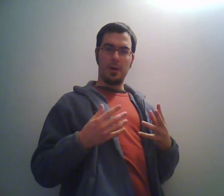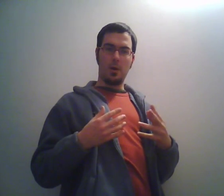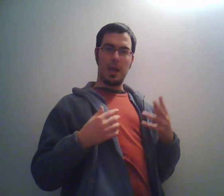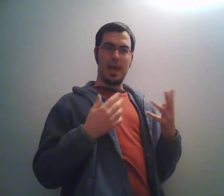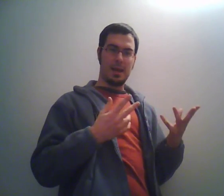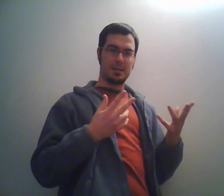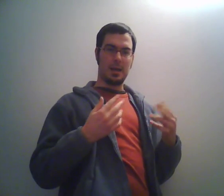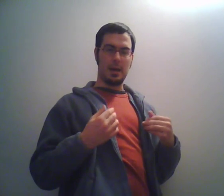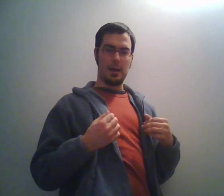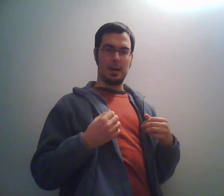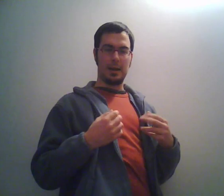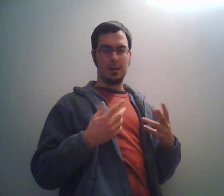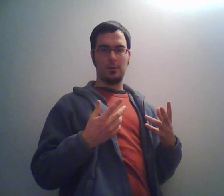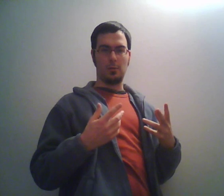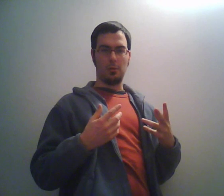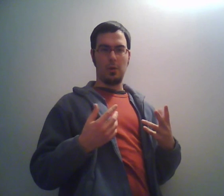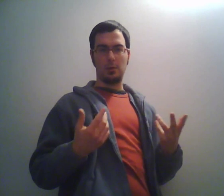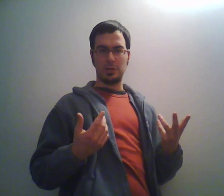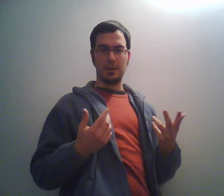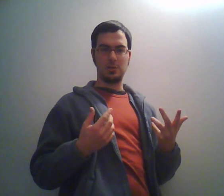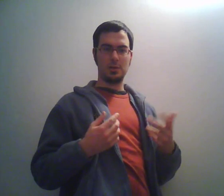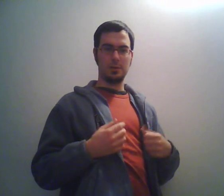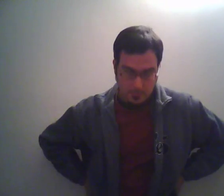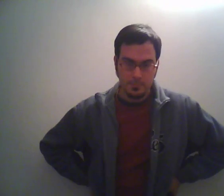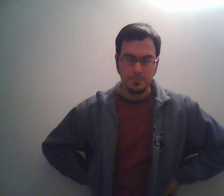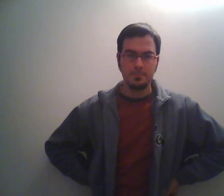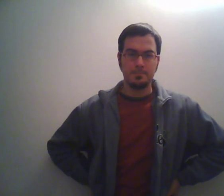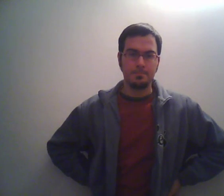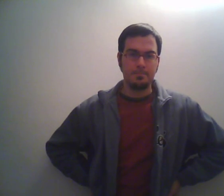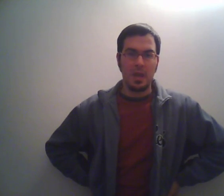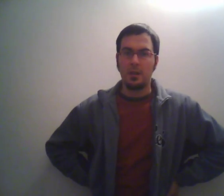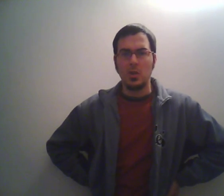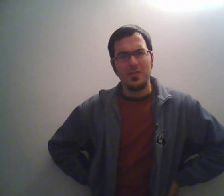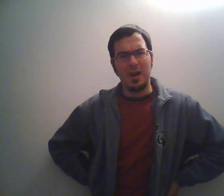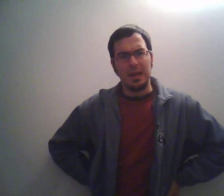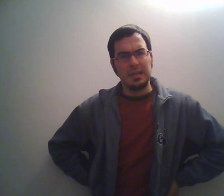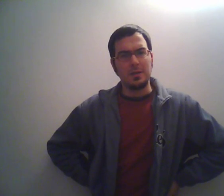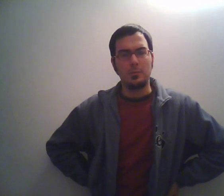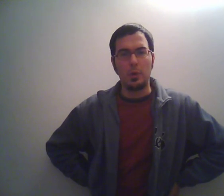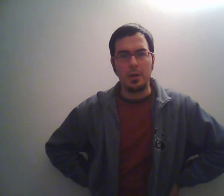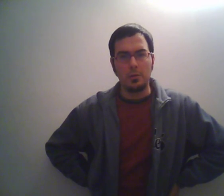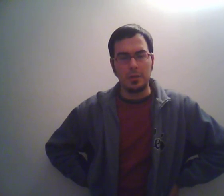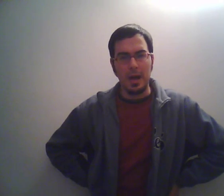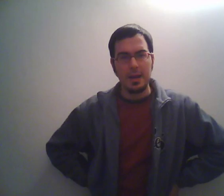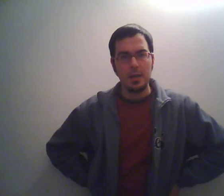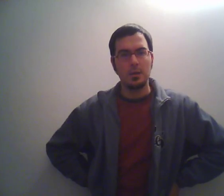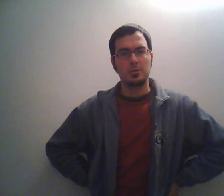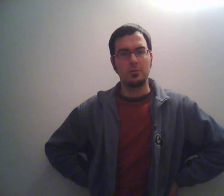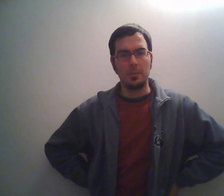parole extra legato allo sketch. dove vai se non puoi contare su